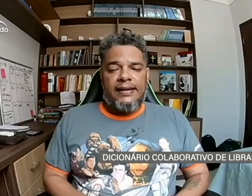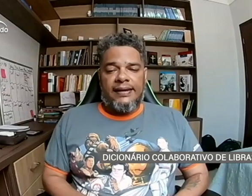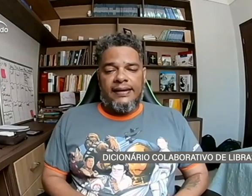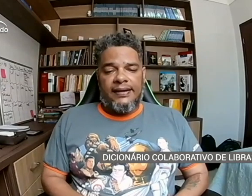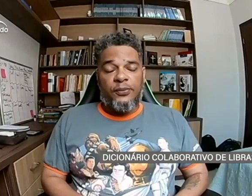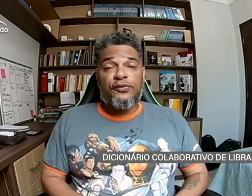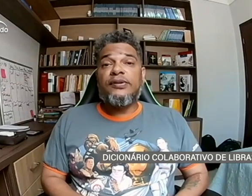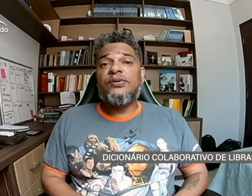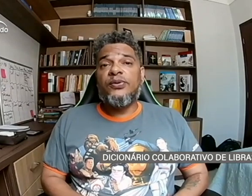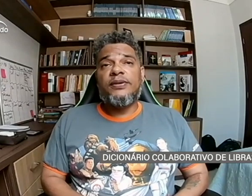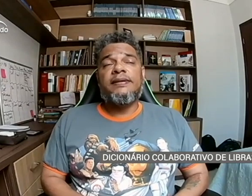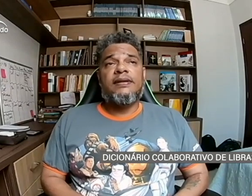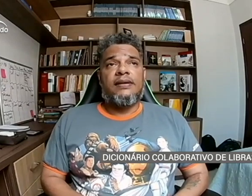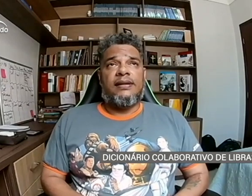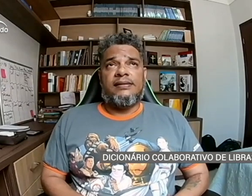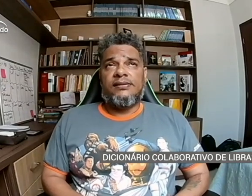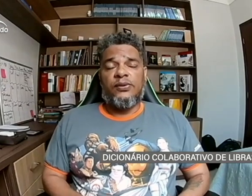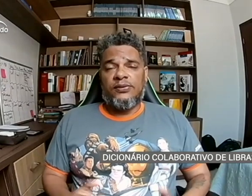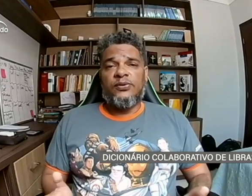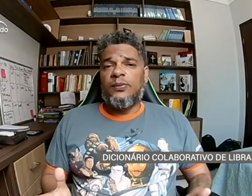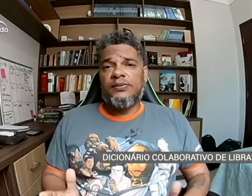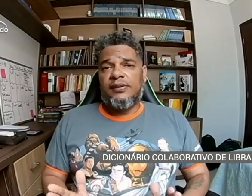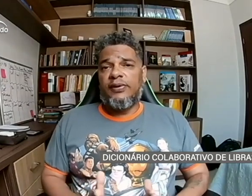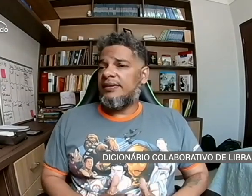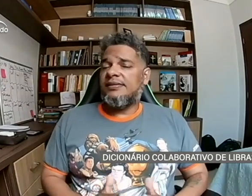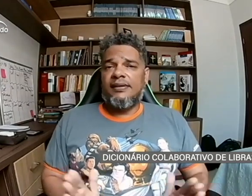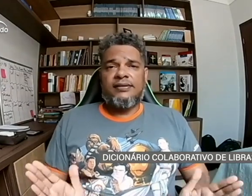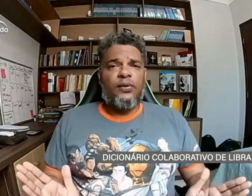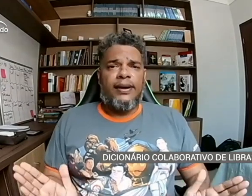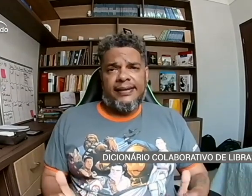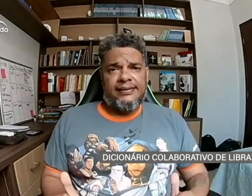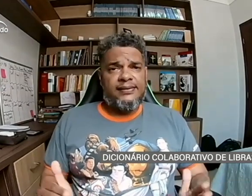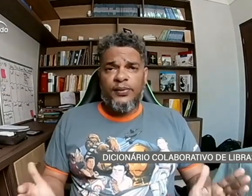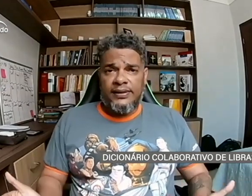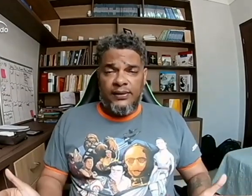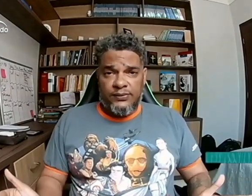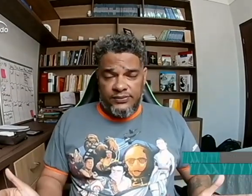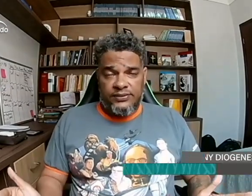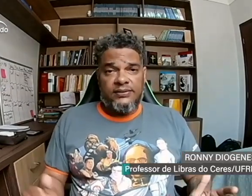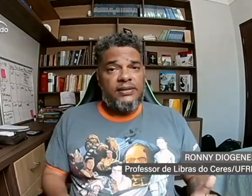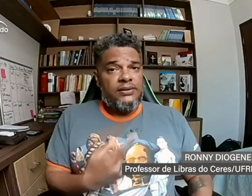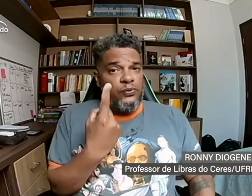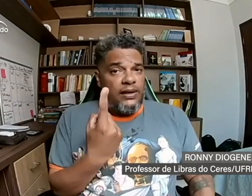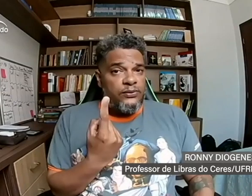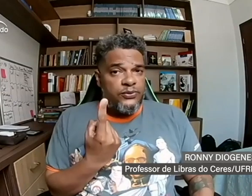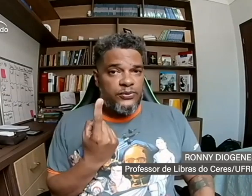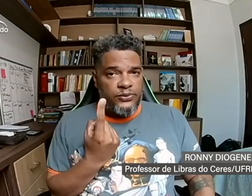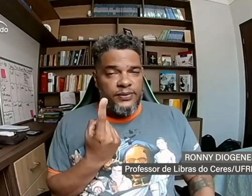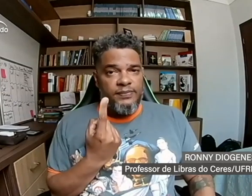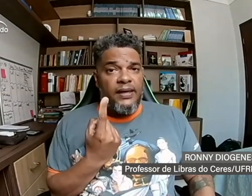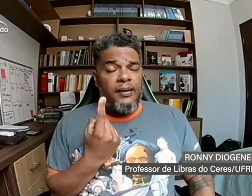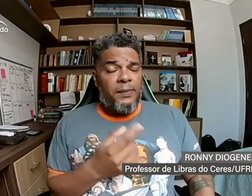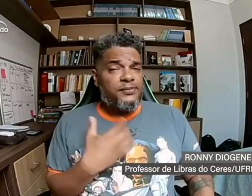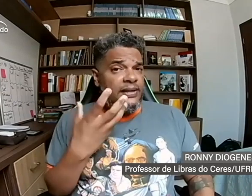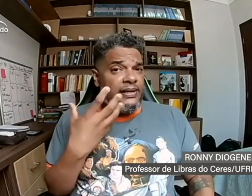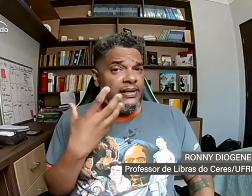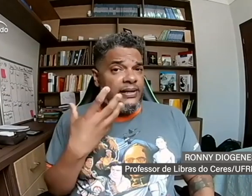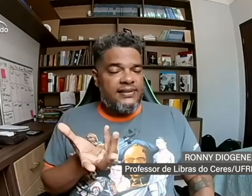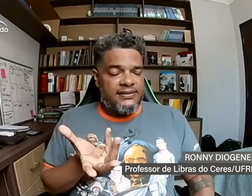o professor, nas escolas comuns, ele vai ter cerca de quarenta, cinquenta alunos e um aluno surdo. Mesmo que ele conseguisse,